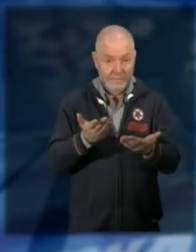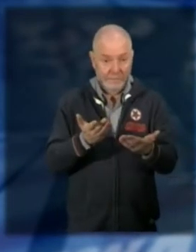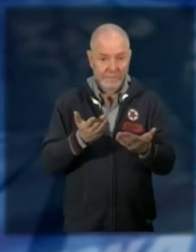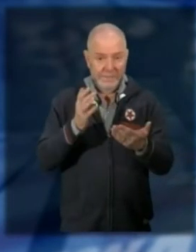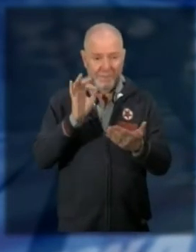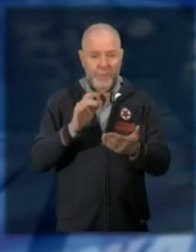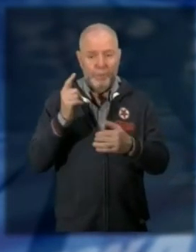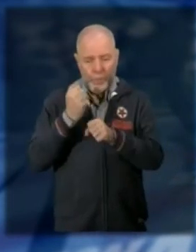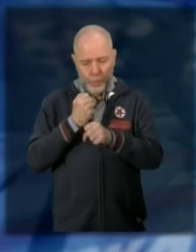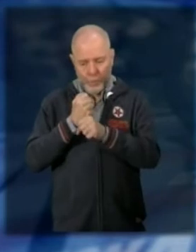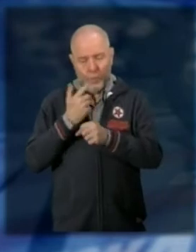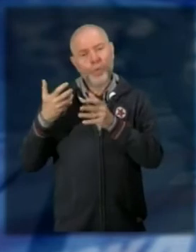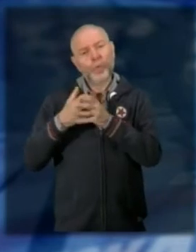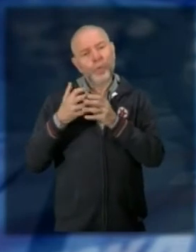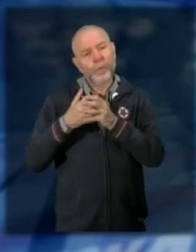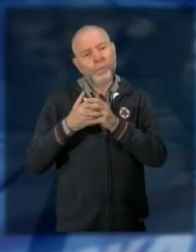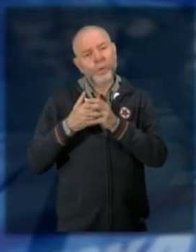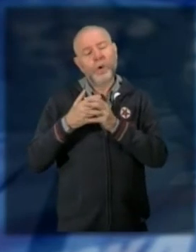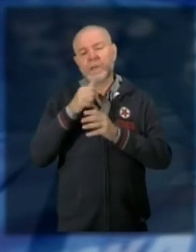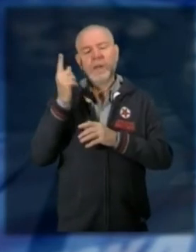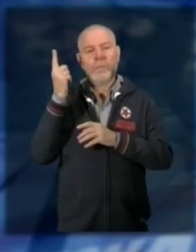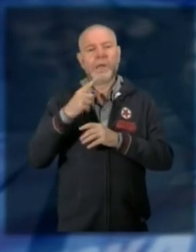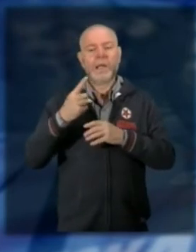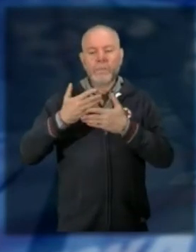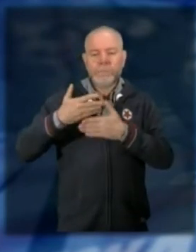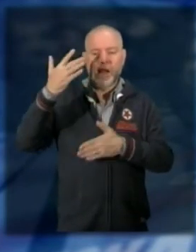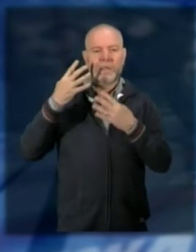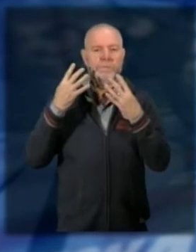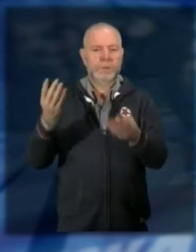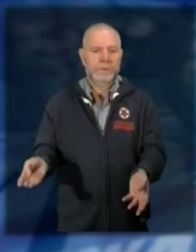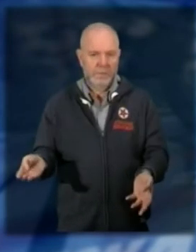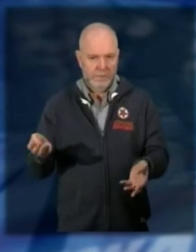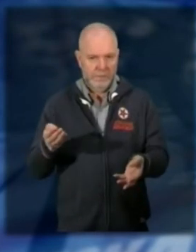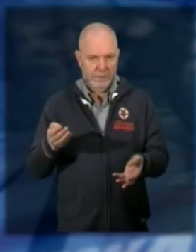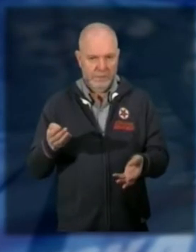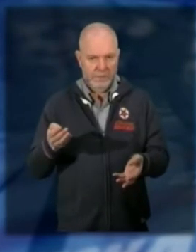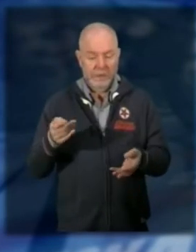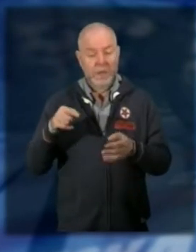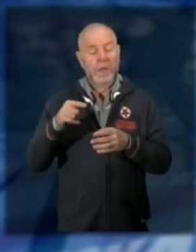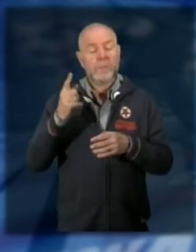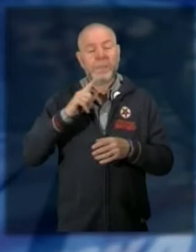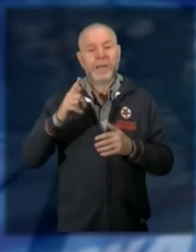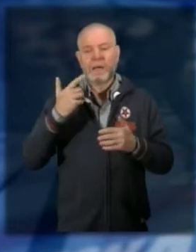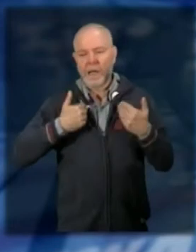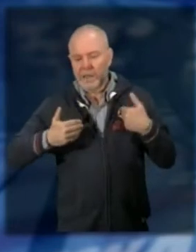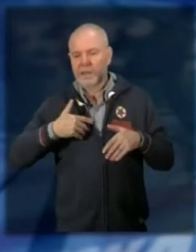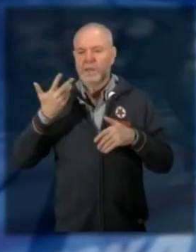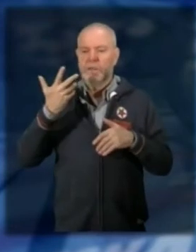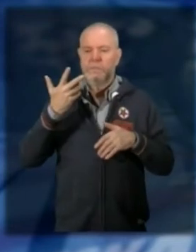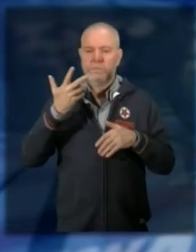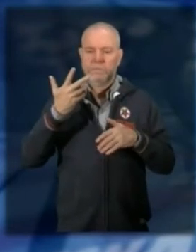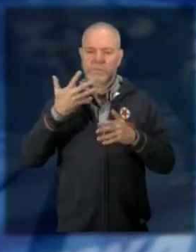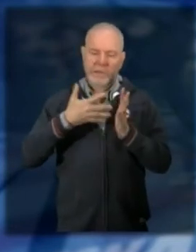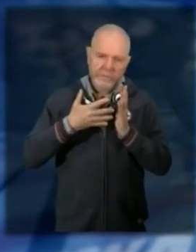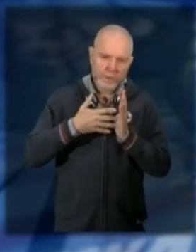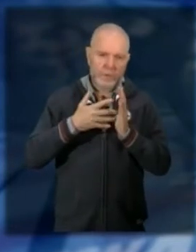questo sta lavorando il gruppo comunale per l'abbattimento delle barriere architettoniche formato da Andrea Vigna Guido Guglielminetti Cesare Parmigiani